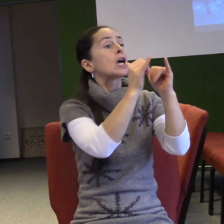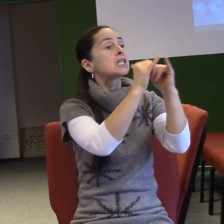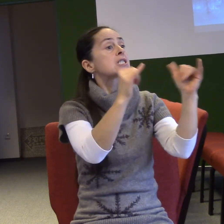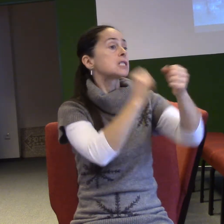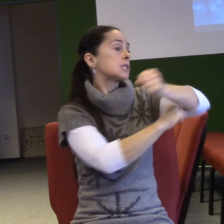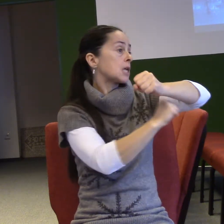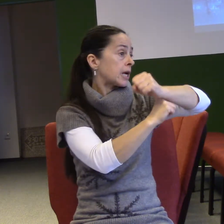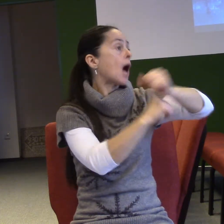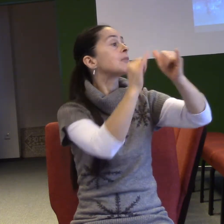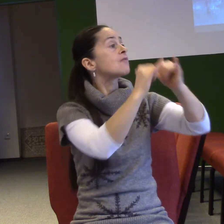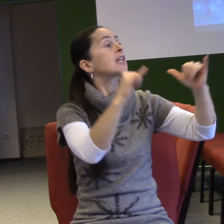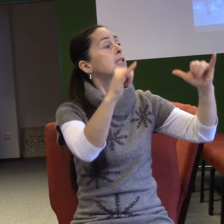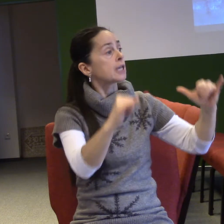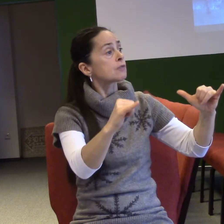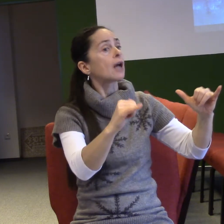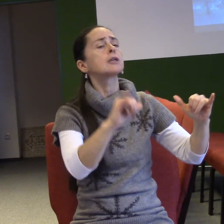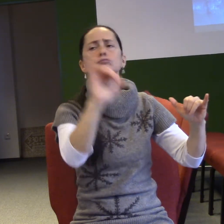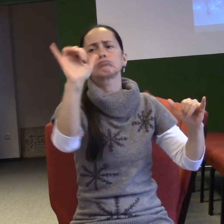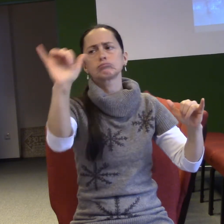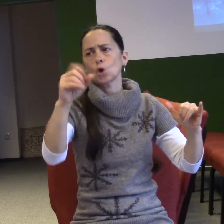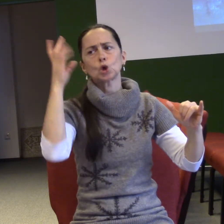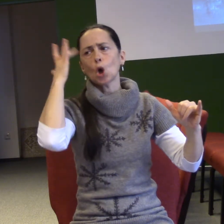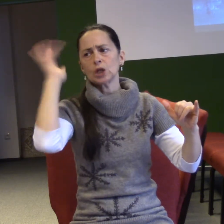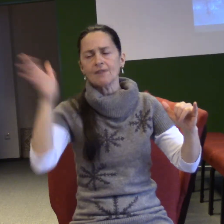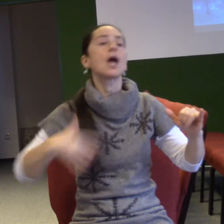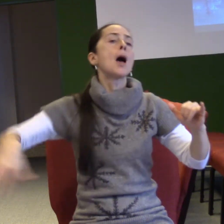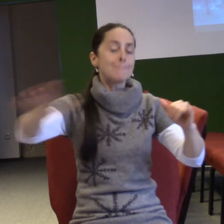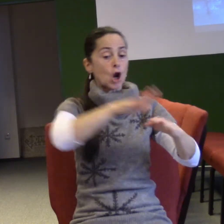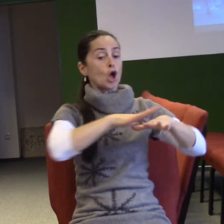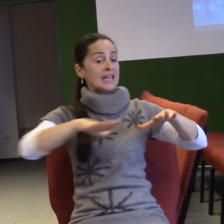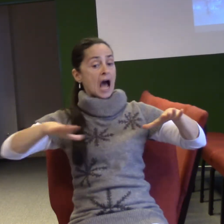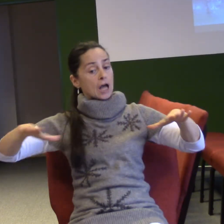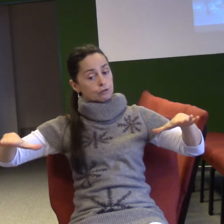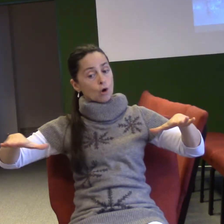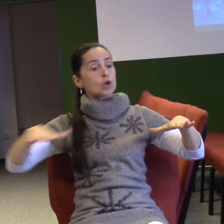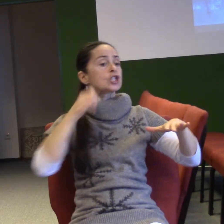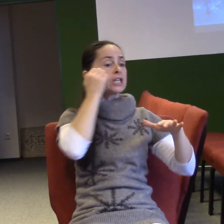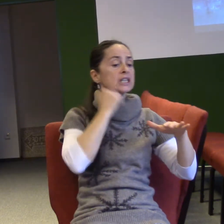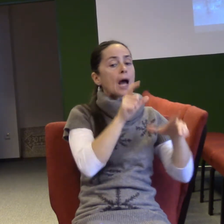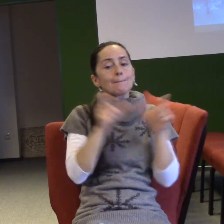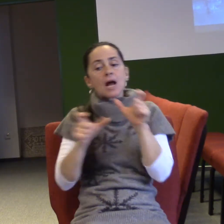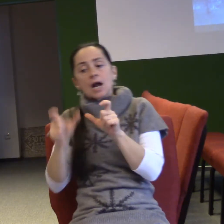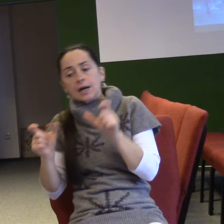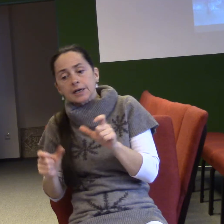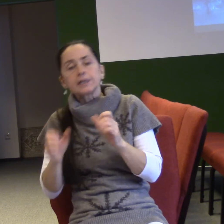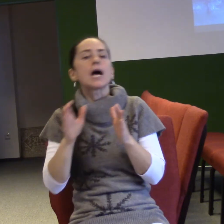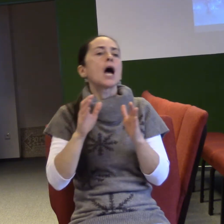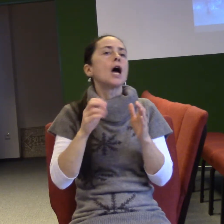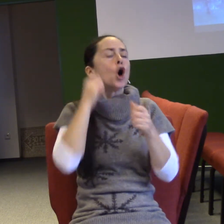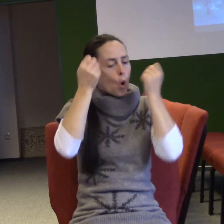Pro ty z vás, kteří to nevíte, například bylo velké nádvoří, kde se lidé umyli, očistili, přinesli oběti a šli za první dveře, kde